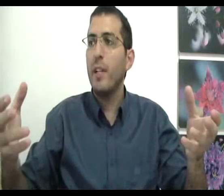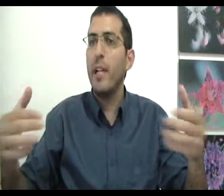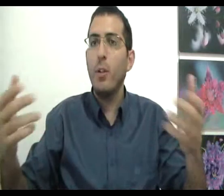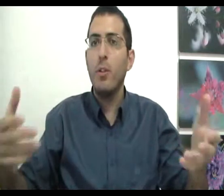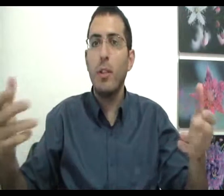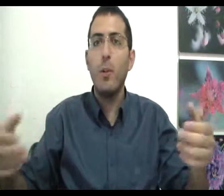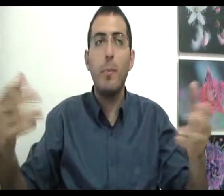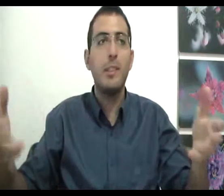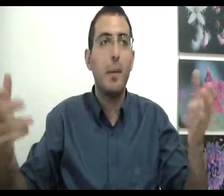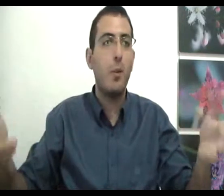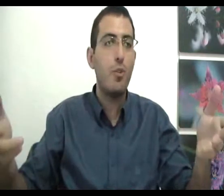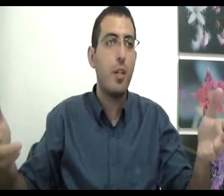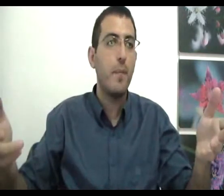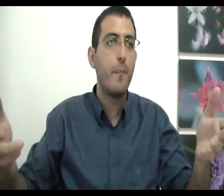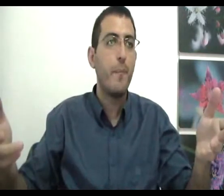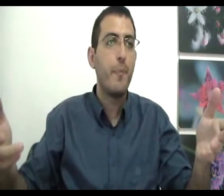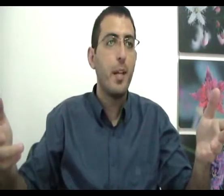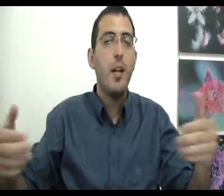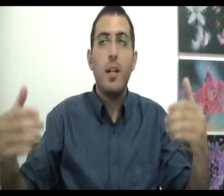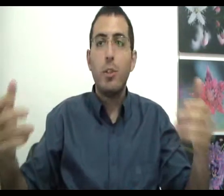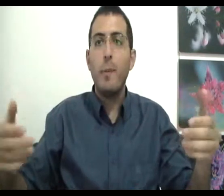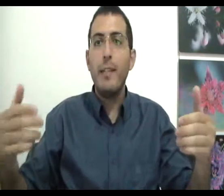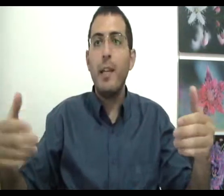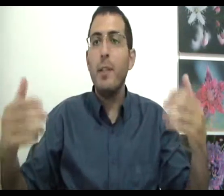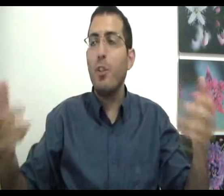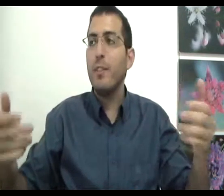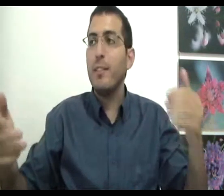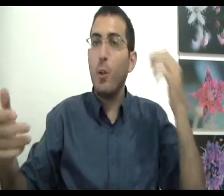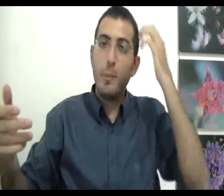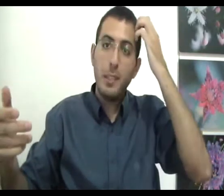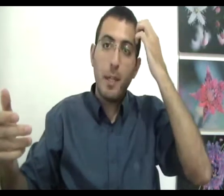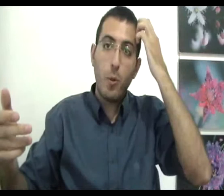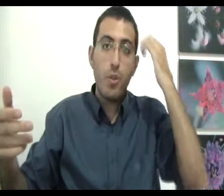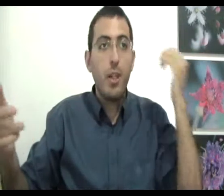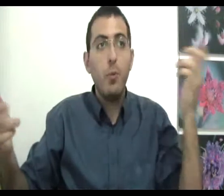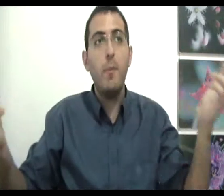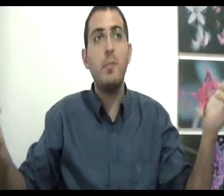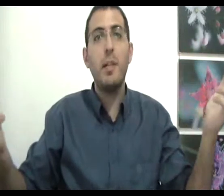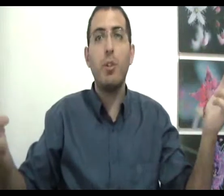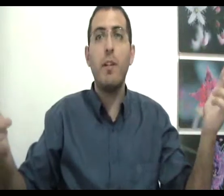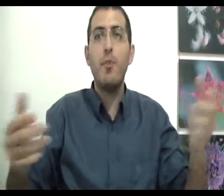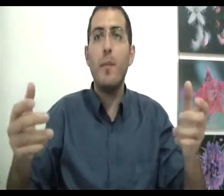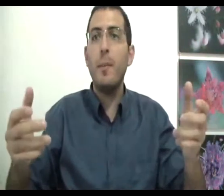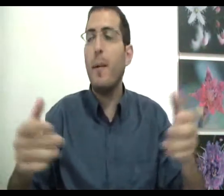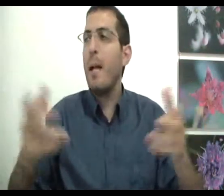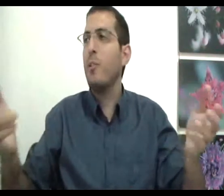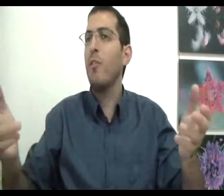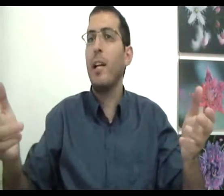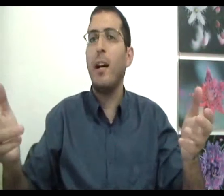אינו תלוי בסיבה כלשהי זאת אומרת אם הטוב הזה תלוי בסיבה כלשהי הוא לא מספיק טוב אם שואלים את אומרת למה טוב לך